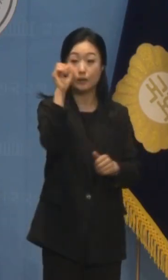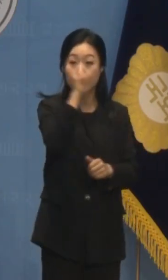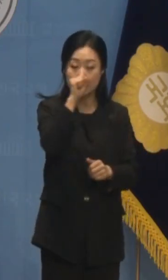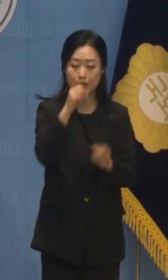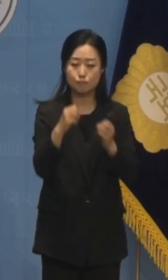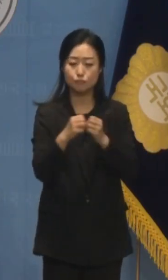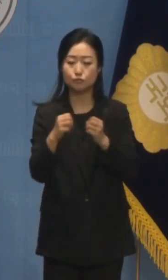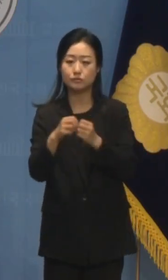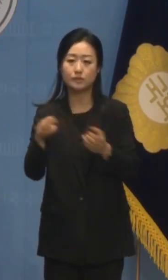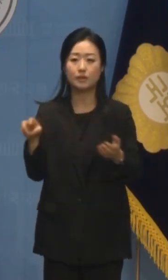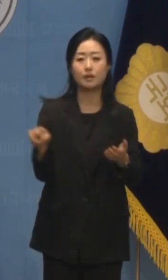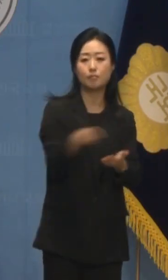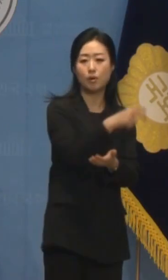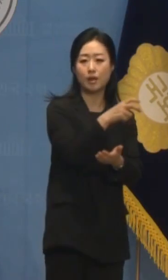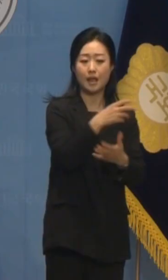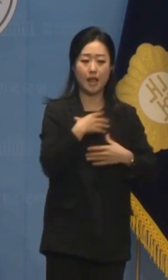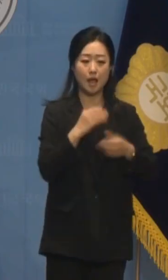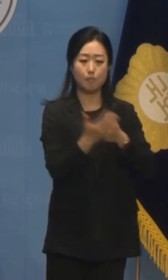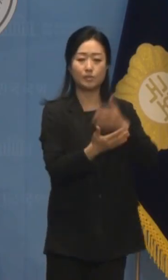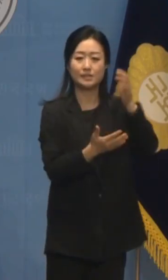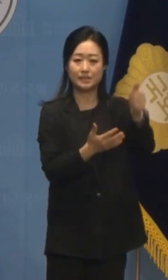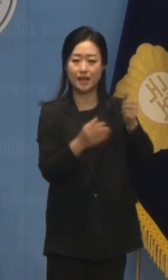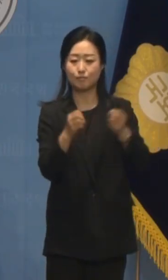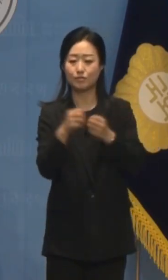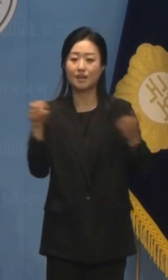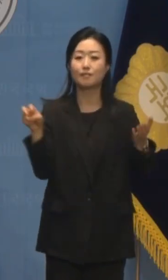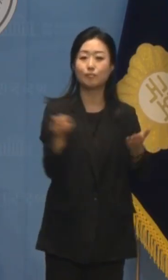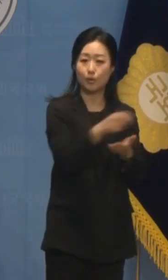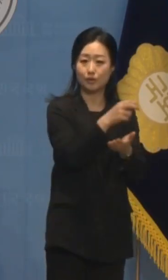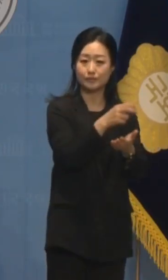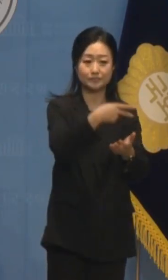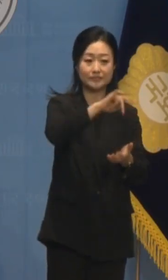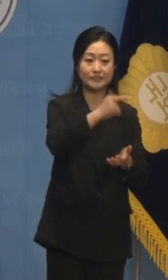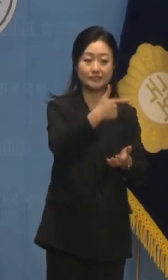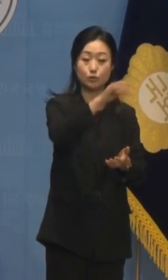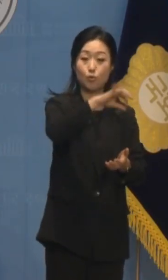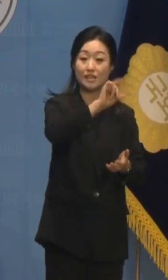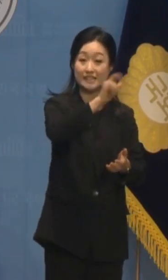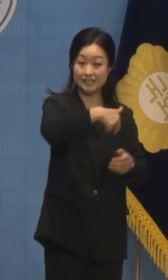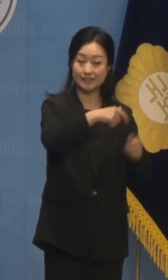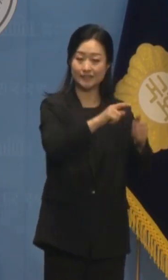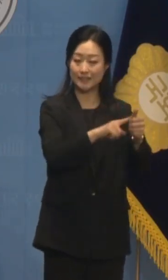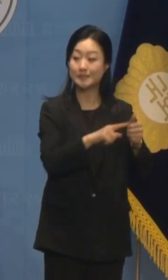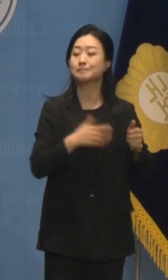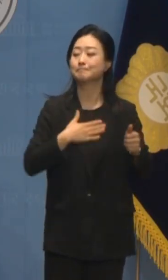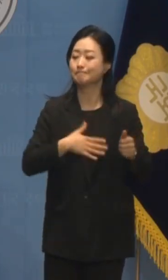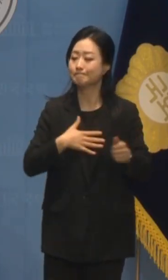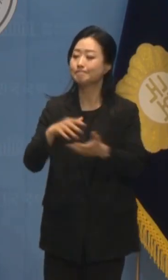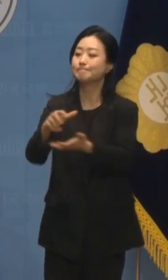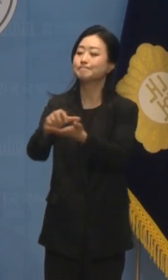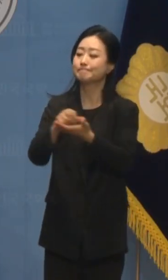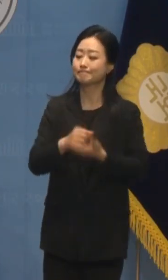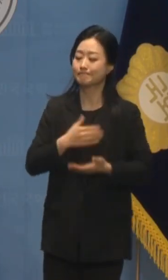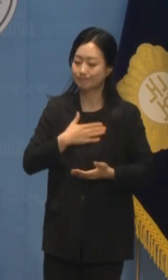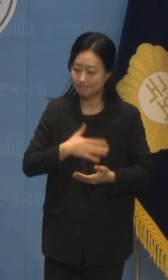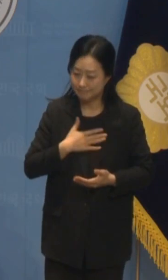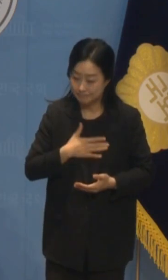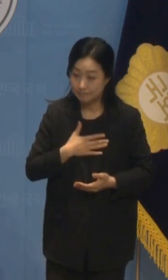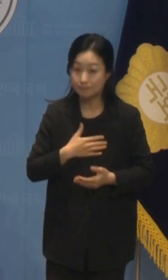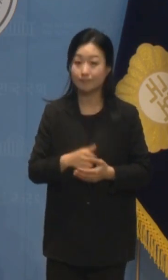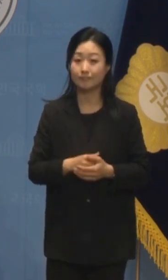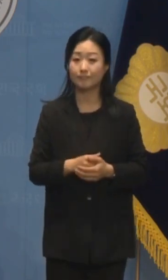문자를 안보실장에게 보냈습니다. 신원식 실장은 잘 챙기겠다고 대답했습니다.